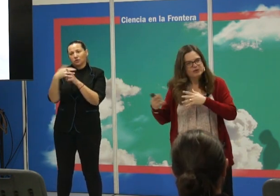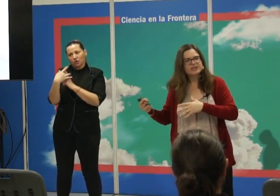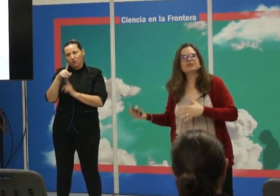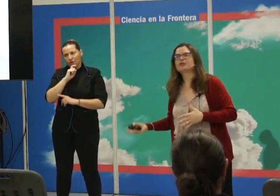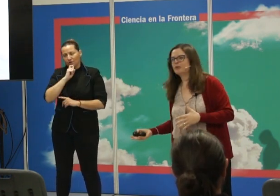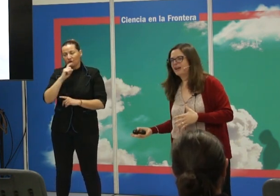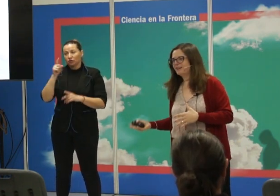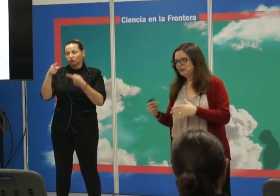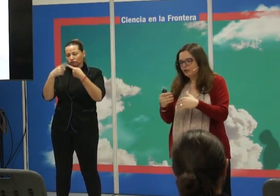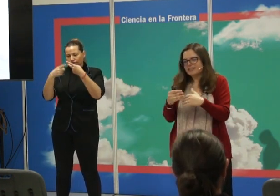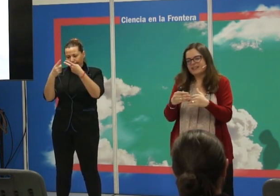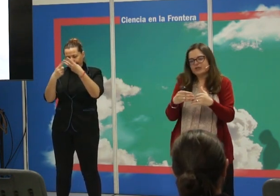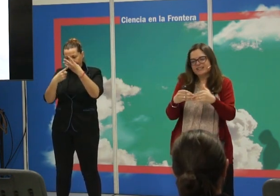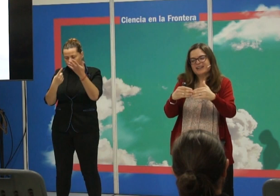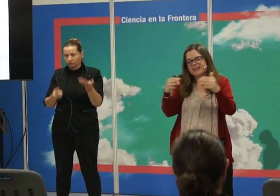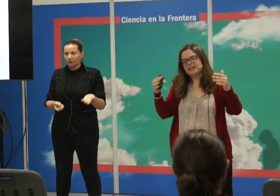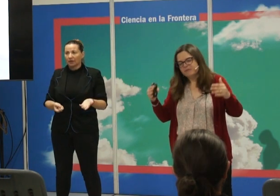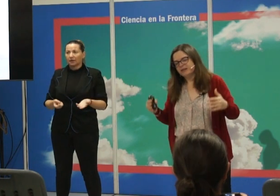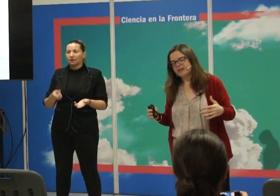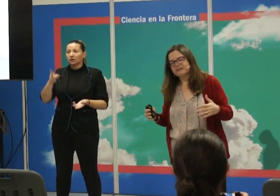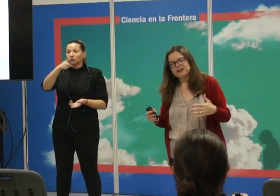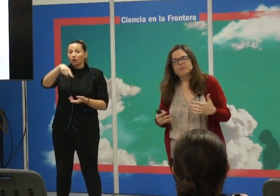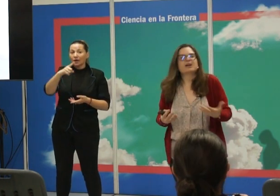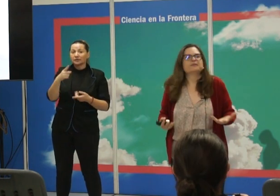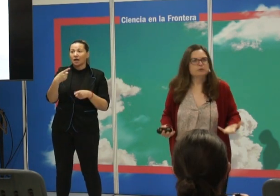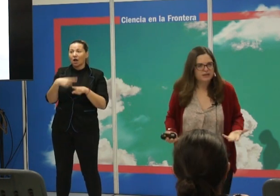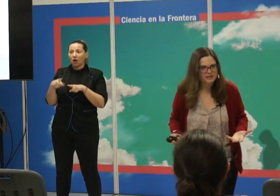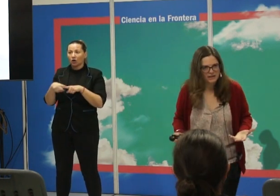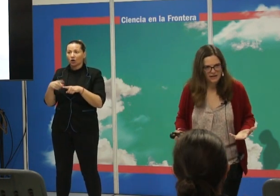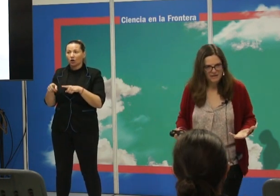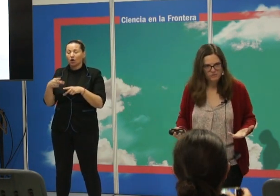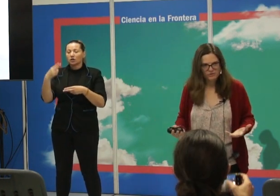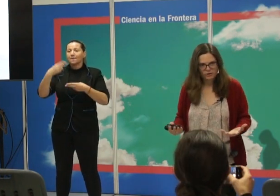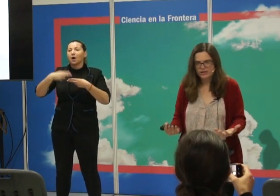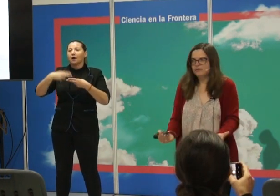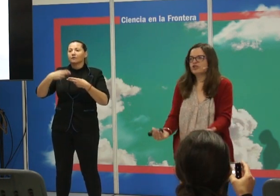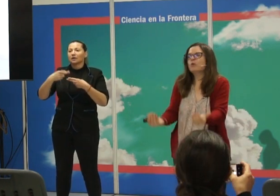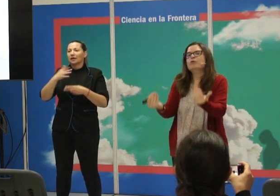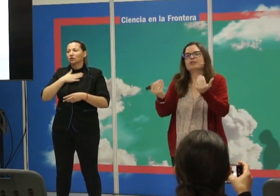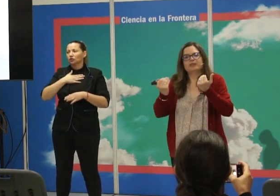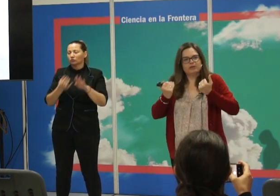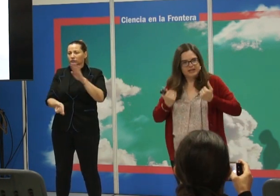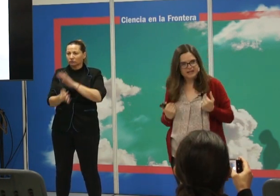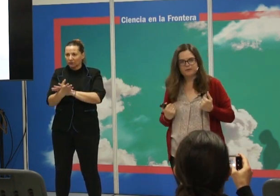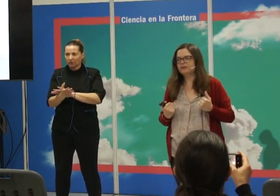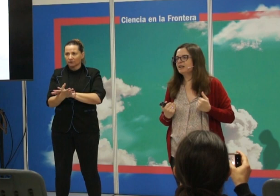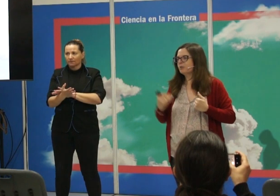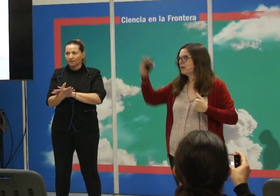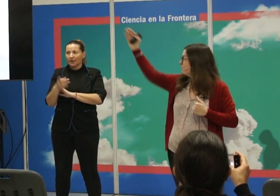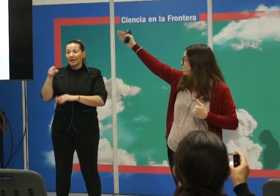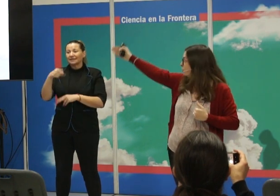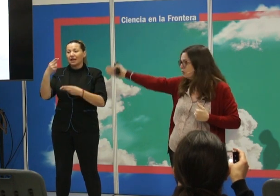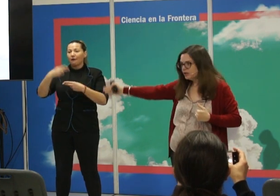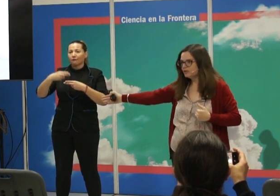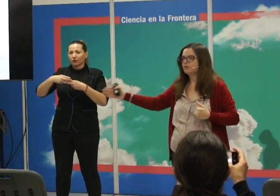Todas esas cosas nos lo dan y todas esas cosas estarían delimitadas por las fronteras que creamos. Nos sentimos seguros dentro de esas fronteras